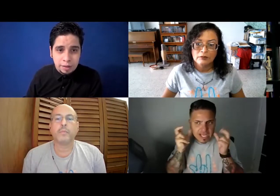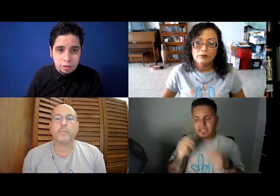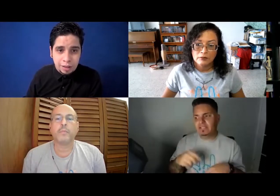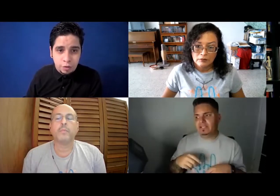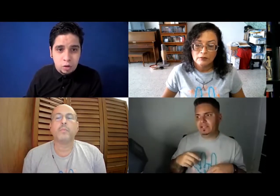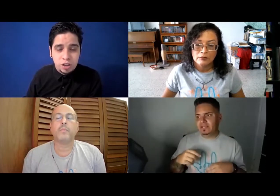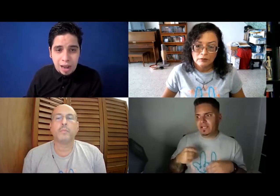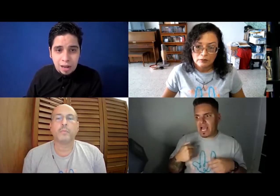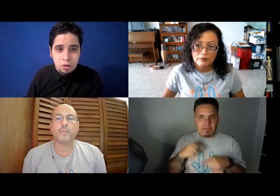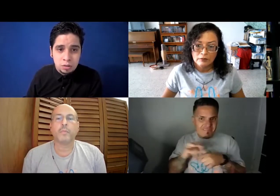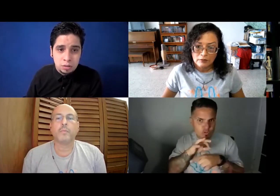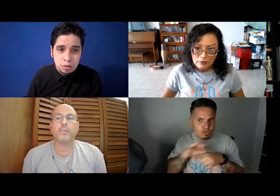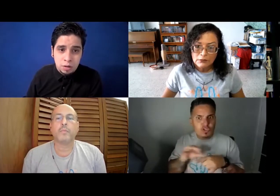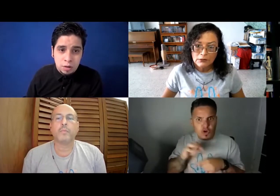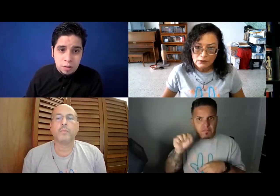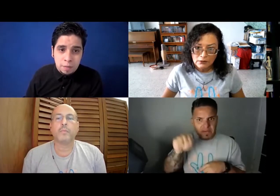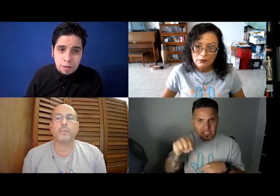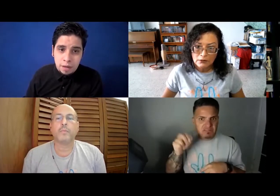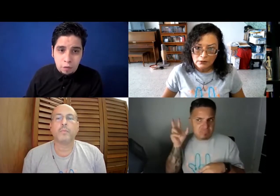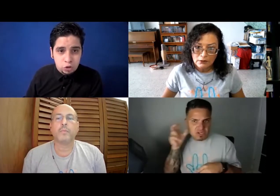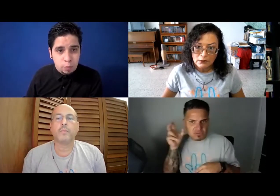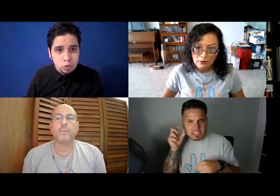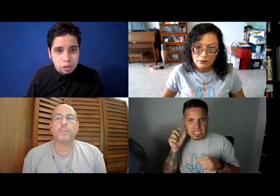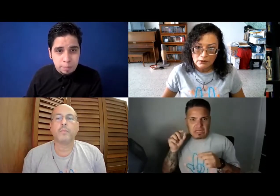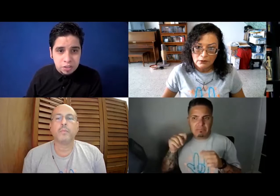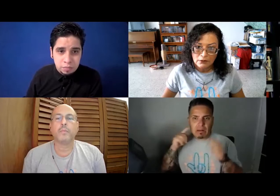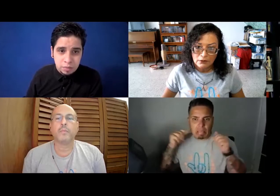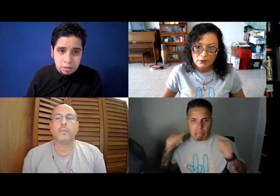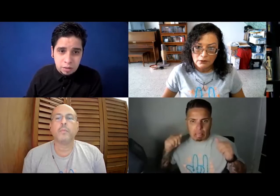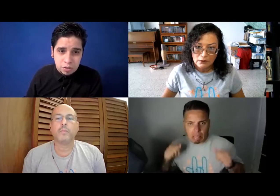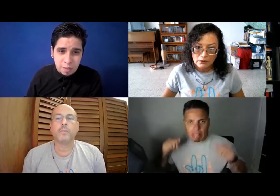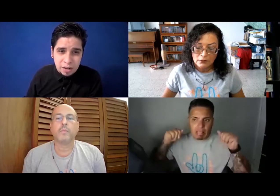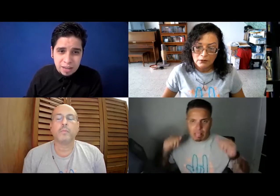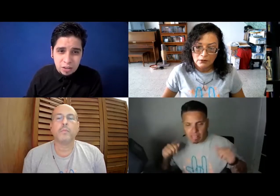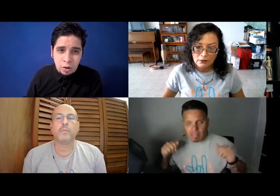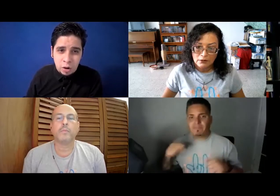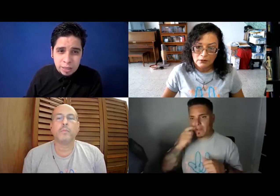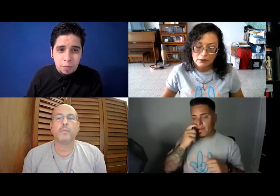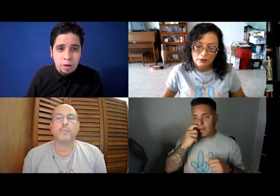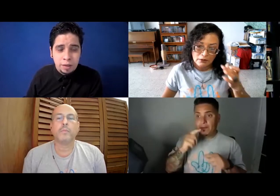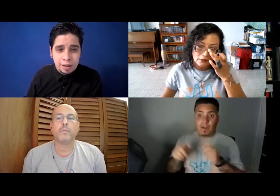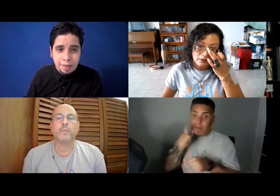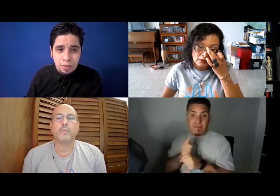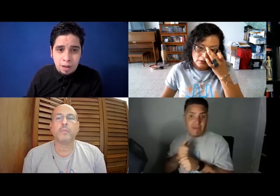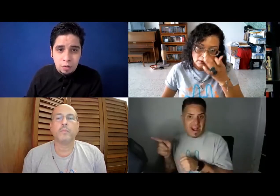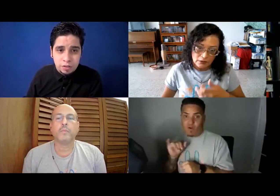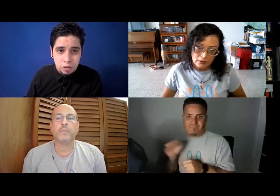viendo, tratando de escuchar algo, y nos funcionó por un tiempo, ¿sí? Escuchábamos algo y con el tiempo fue degradando más la audición.